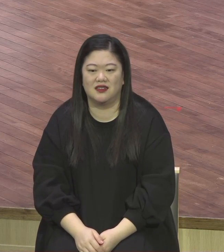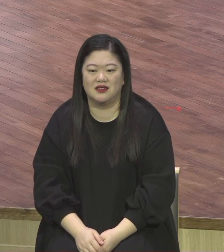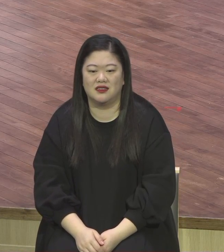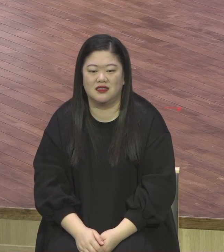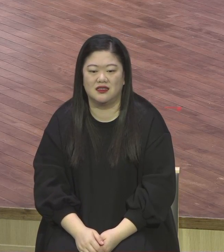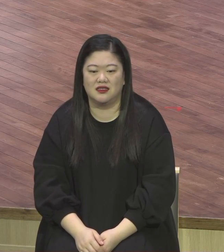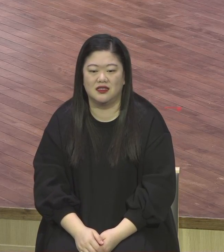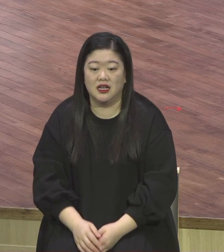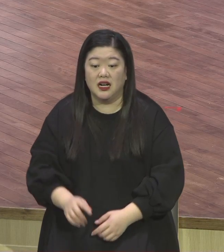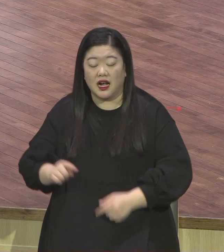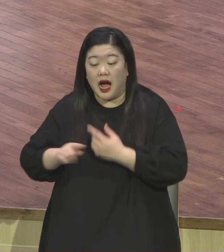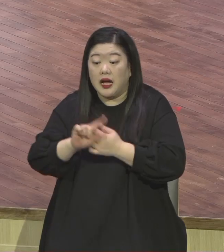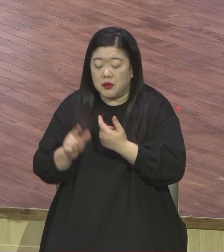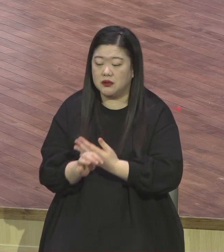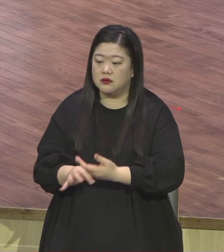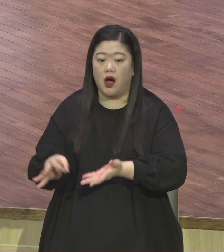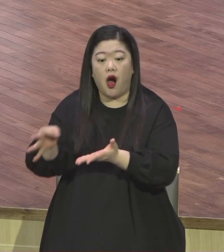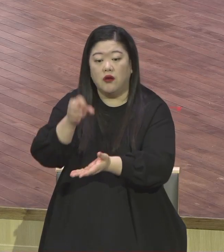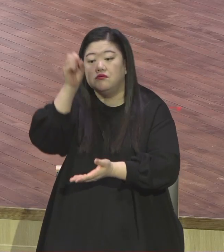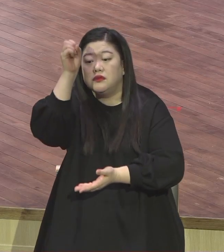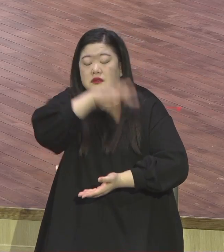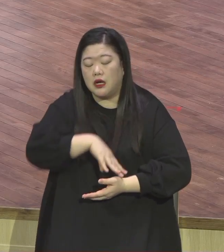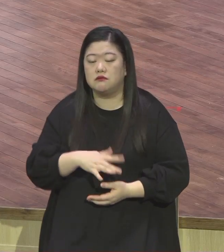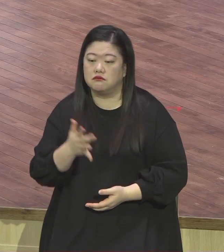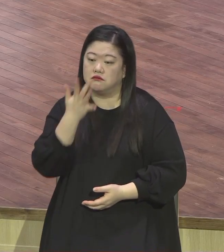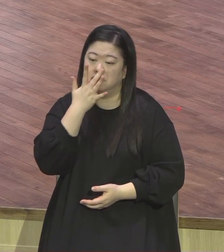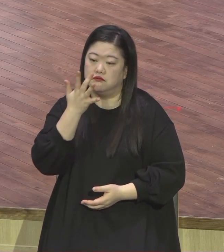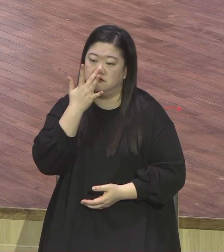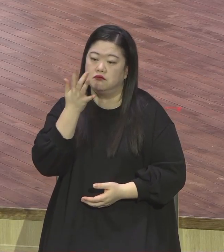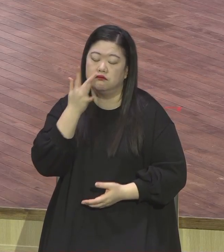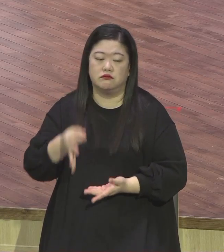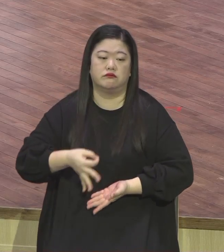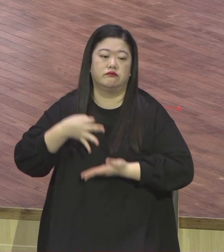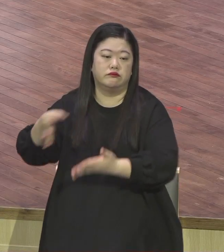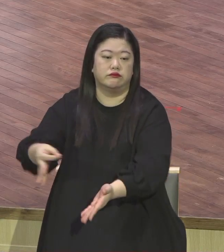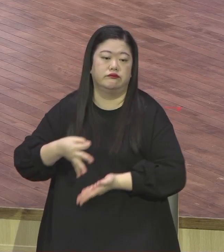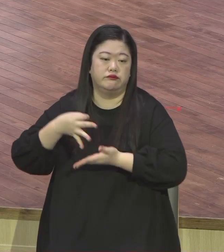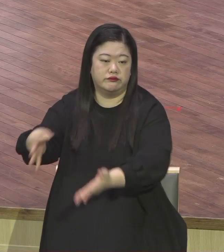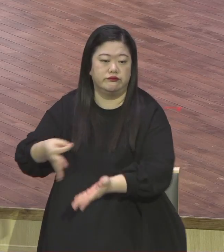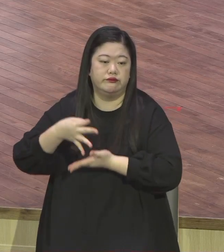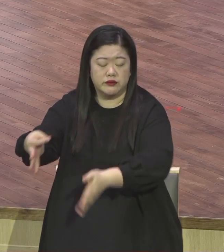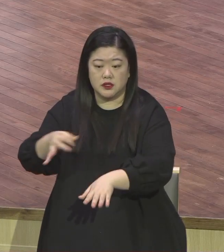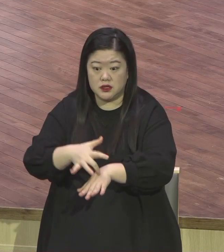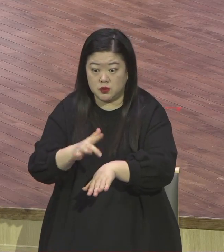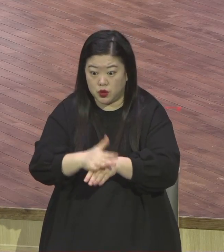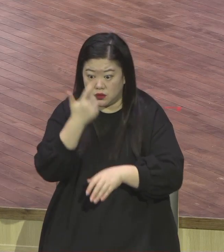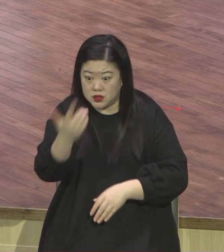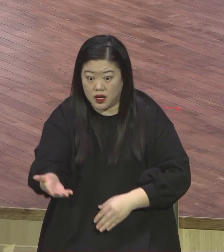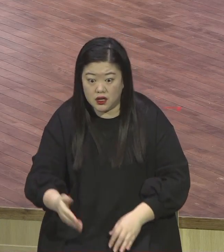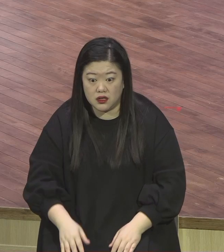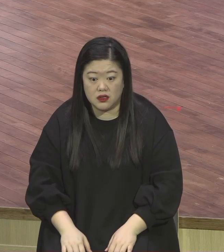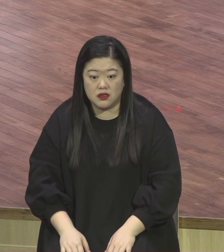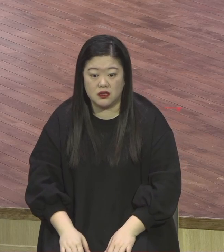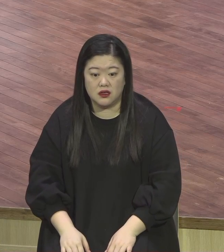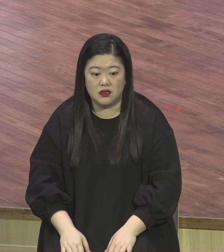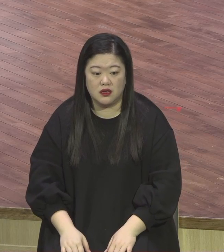종교화 된 거지 하나님의 말씀대로 살지 못하도록 온갖 공격을 다합니다